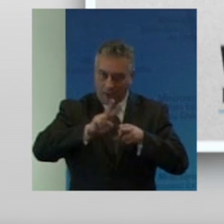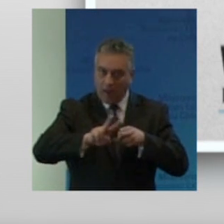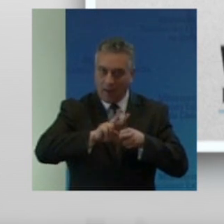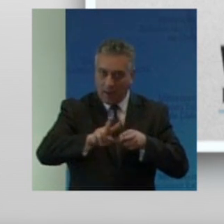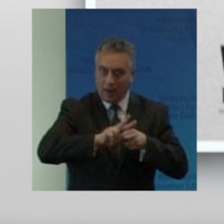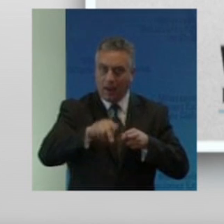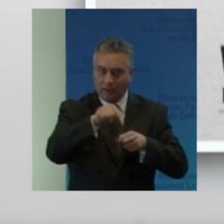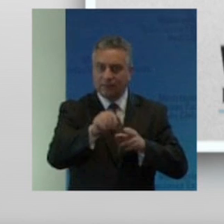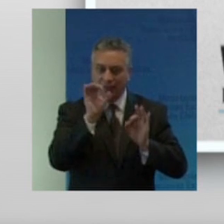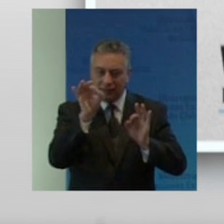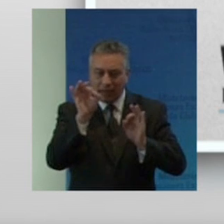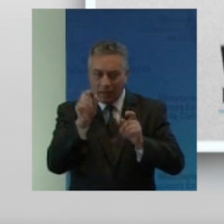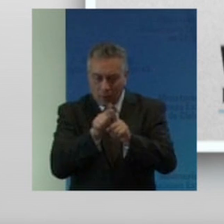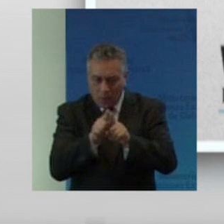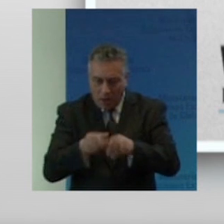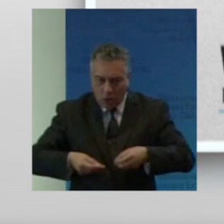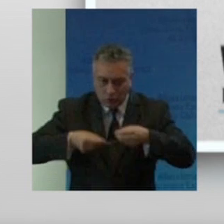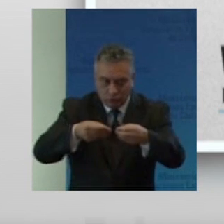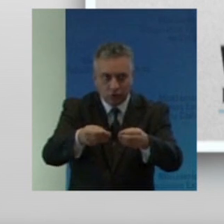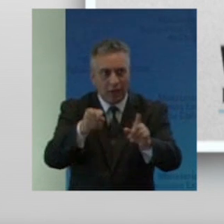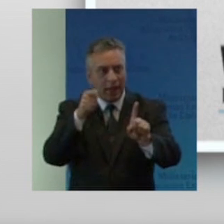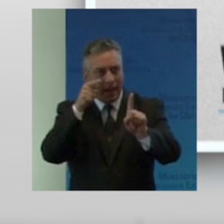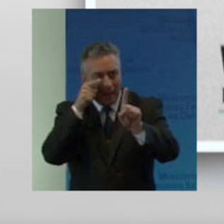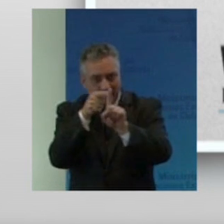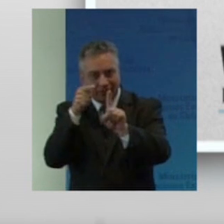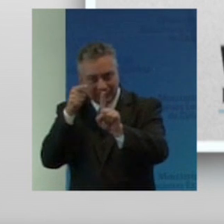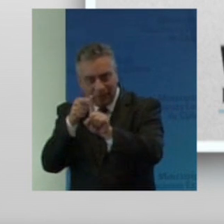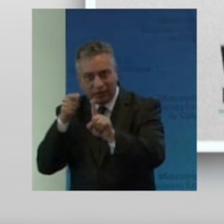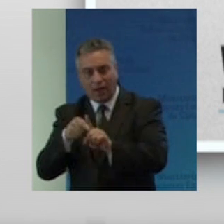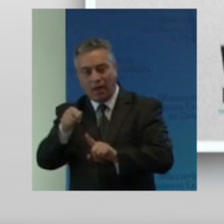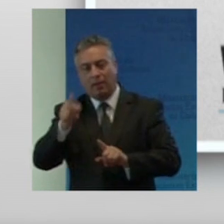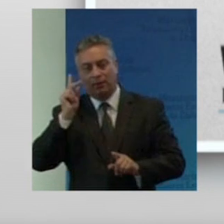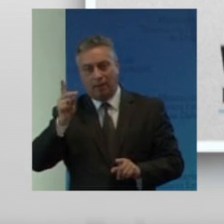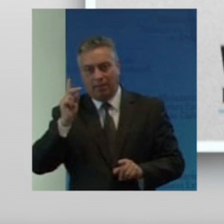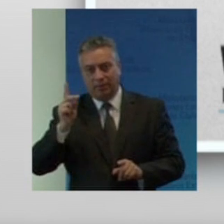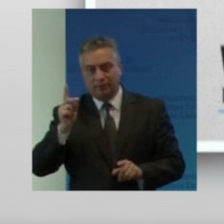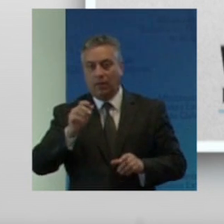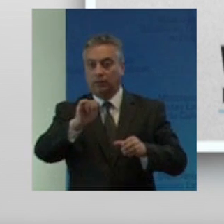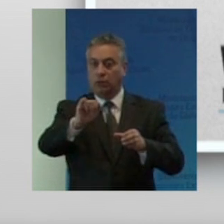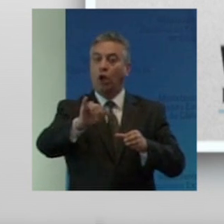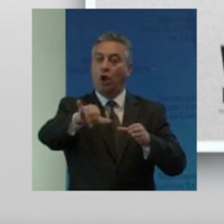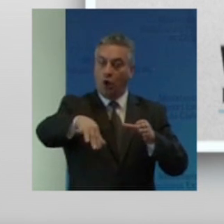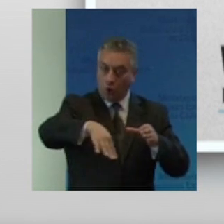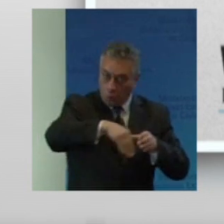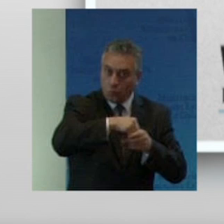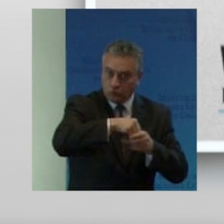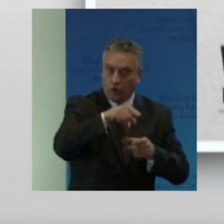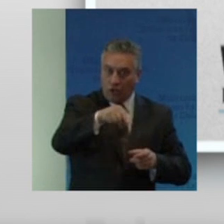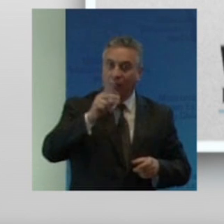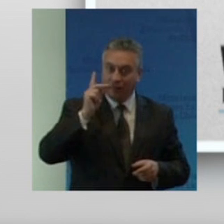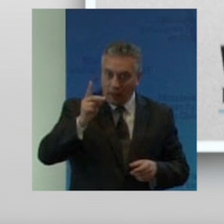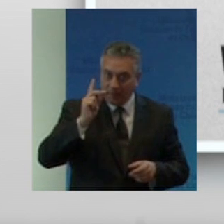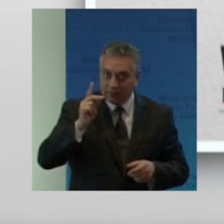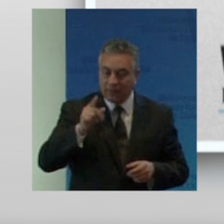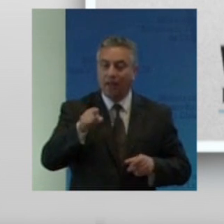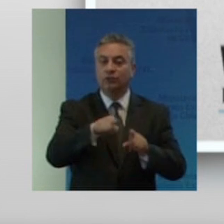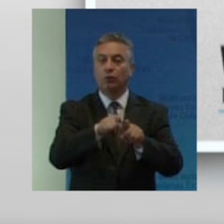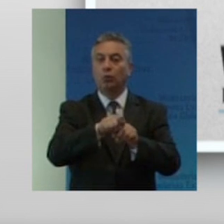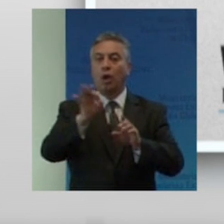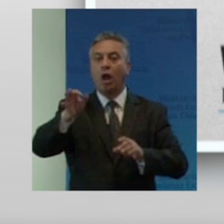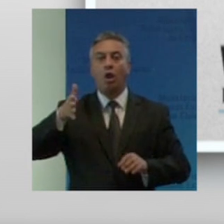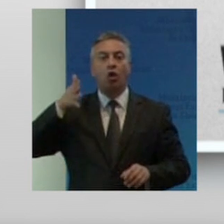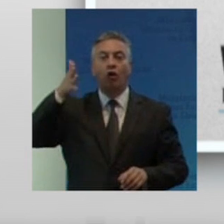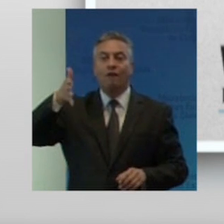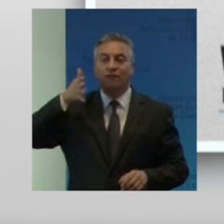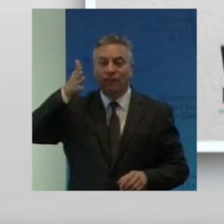específicas a la inclusión de discapacidad en las conferencias